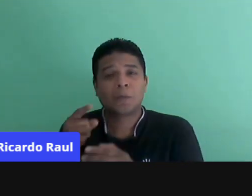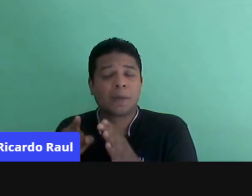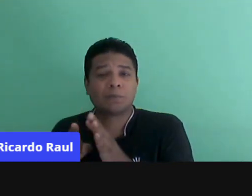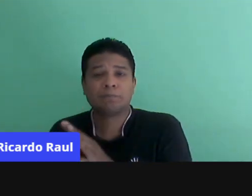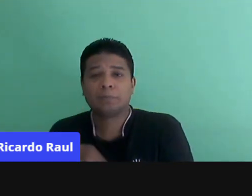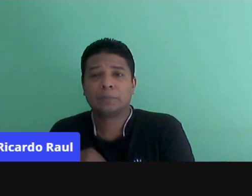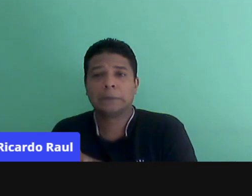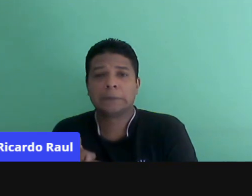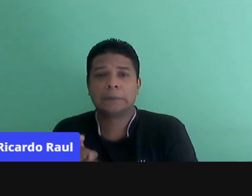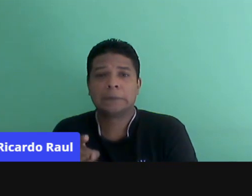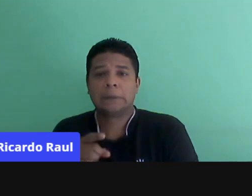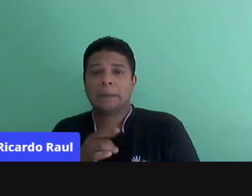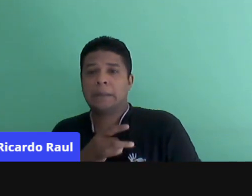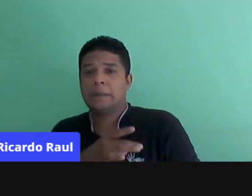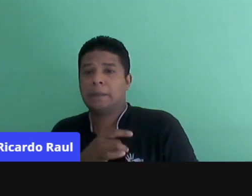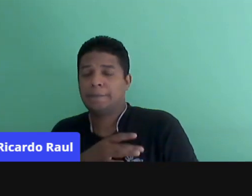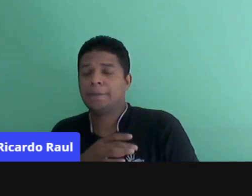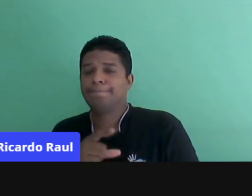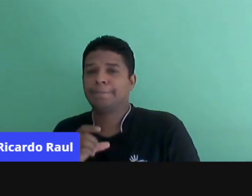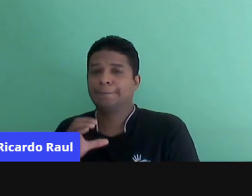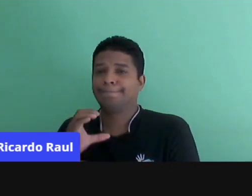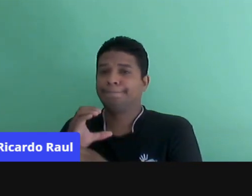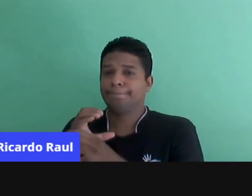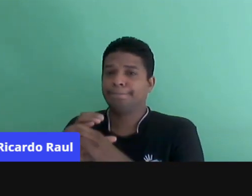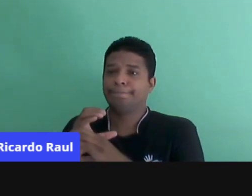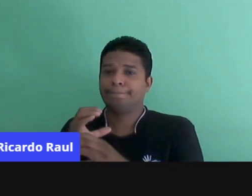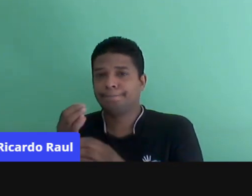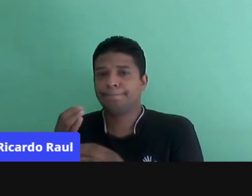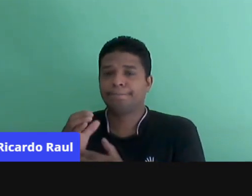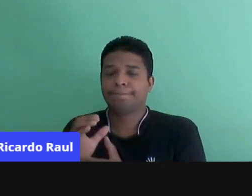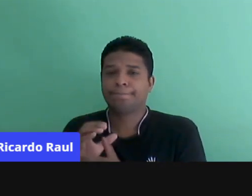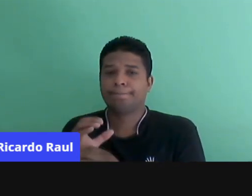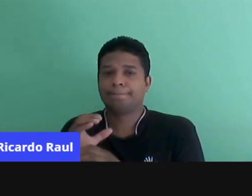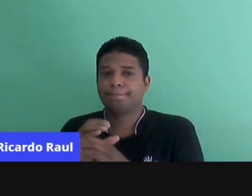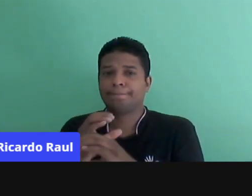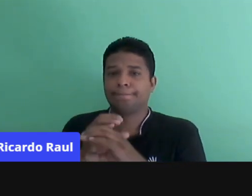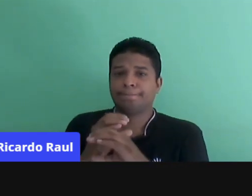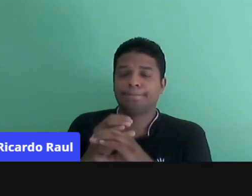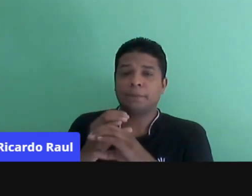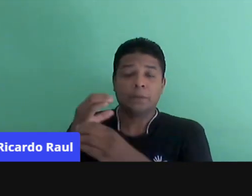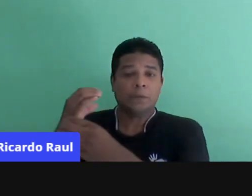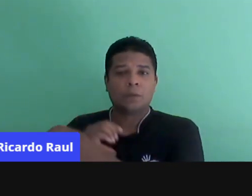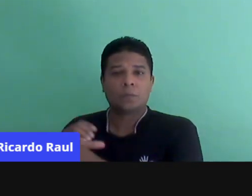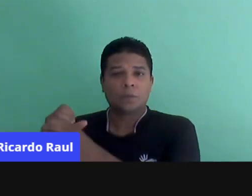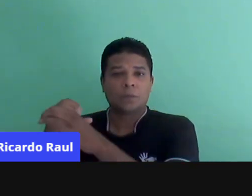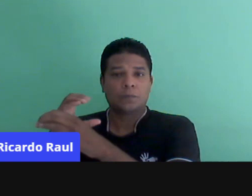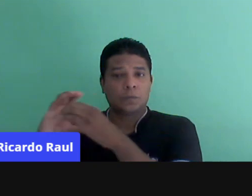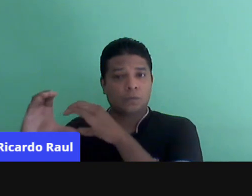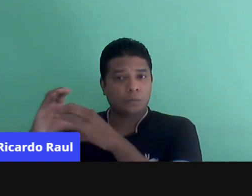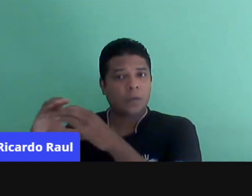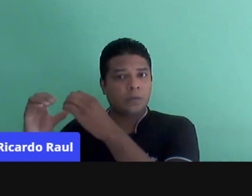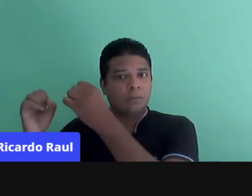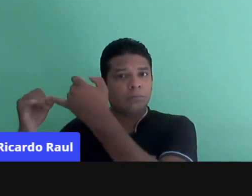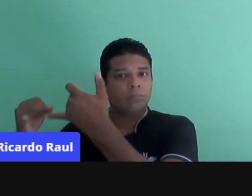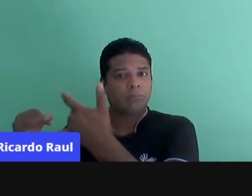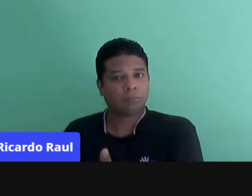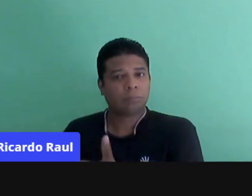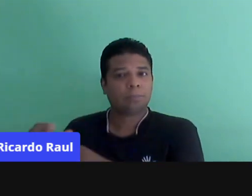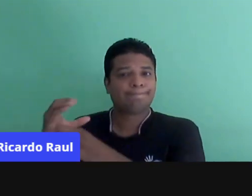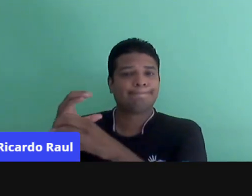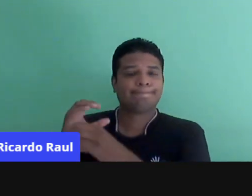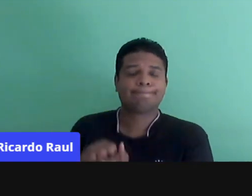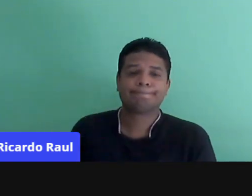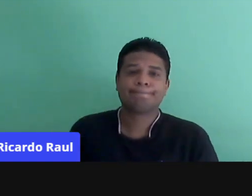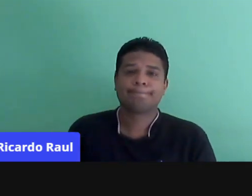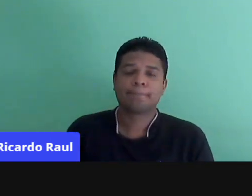Então, existe uma comunicação que acaba se tornando explícita, né? E uma comunicação que ela